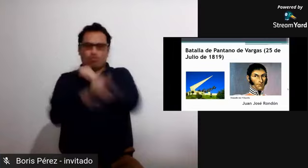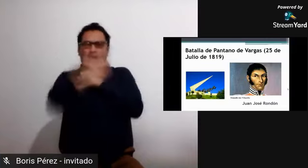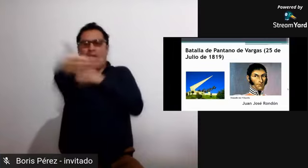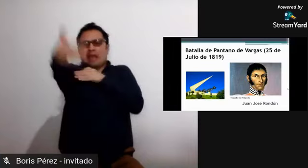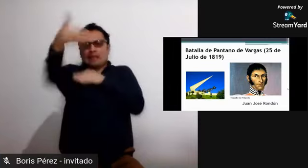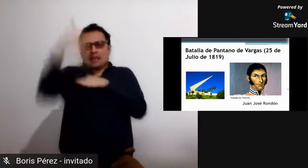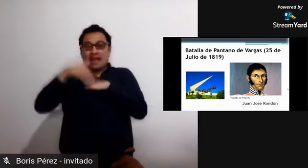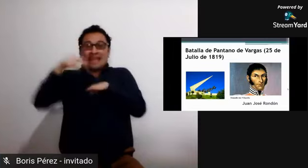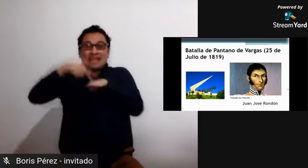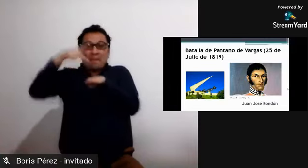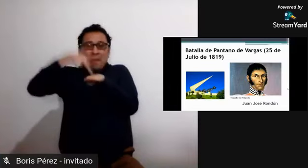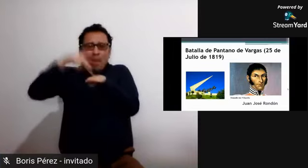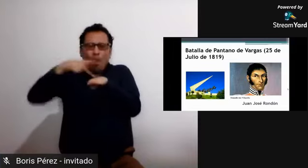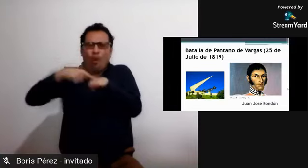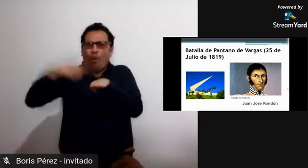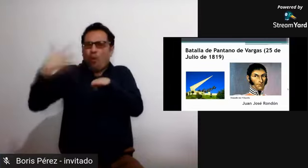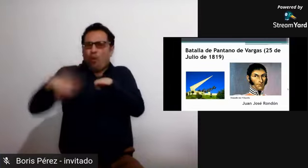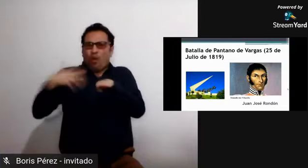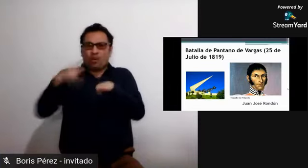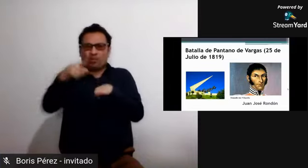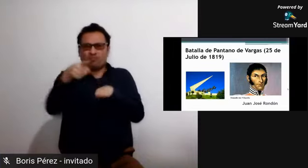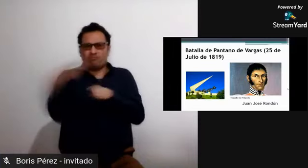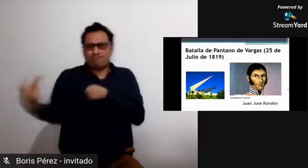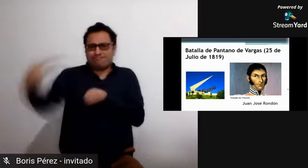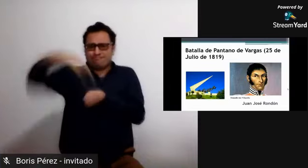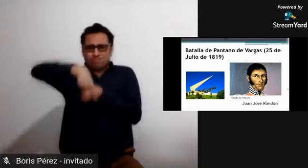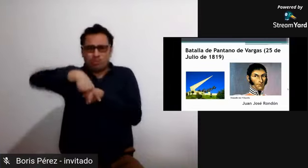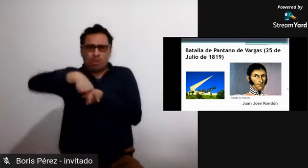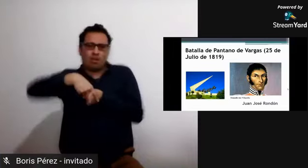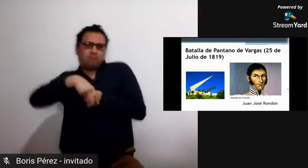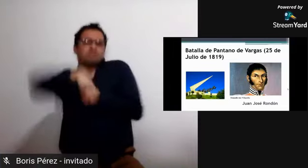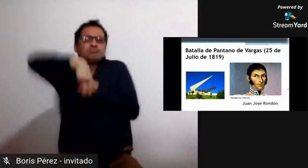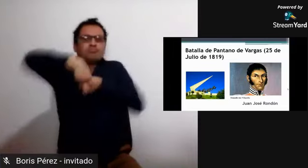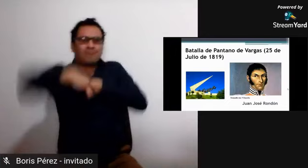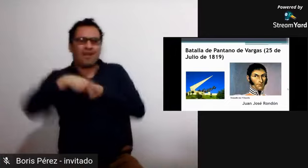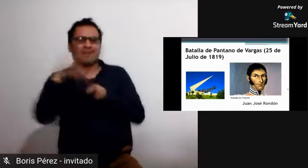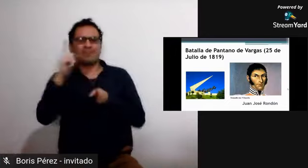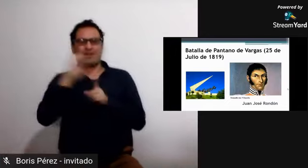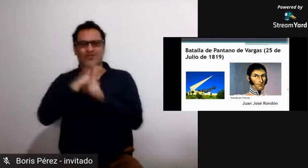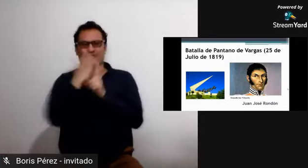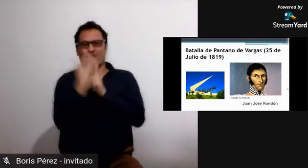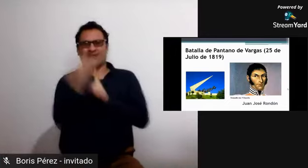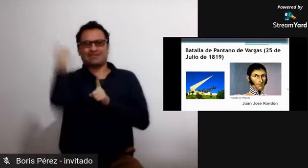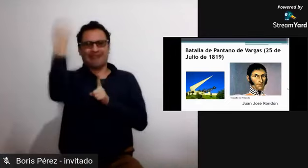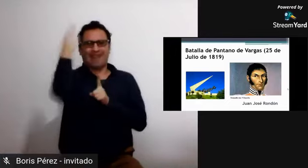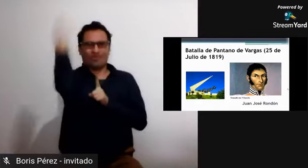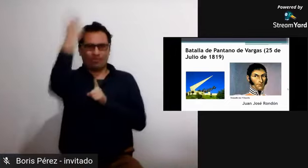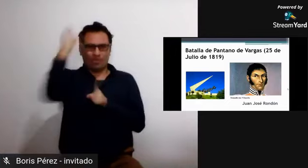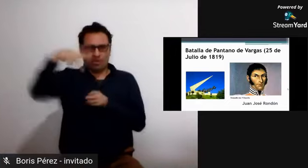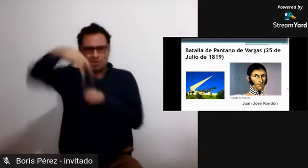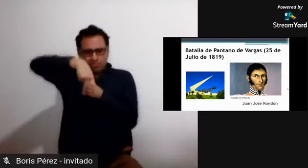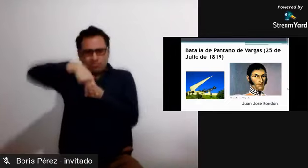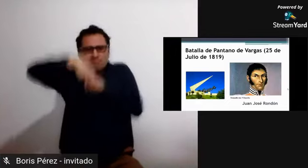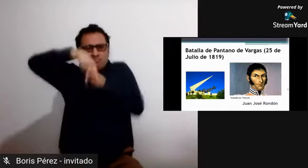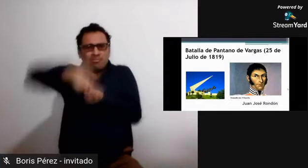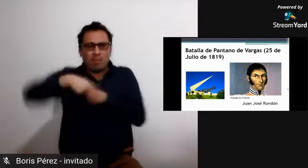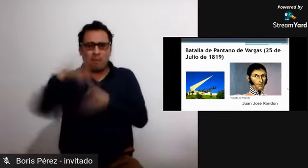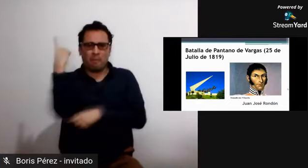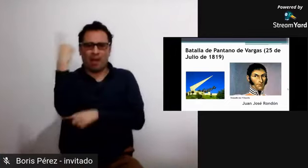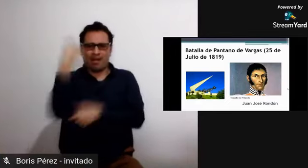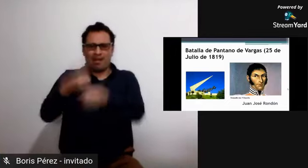Eso está ubicado hacia los lados de Boyacá, y específicamente, como muchos de ustedes ya saben, en